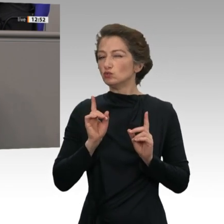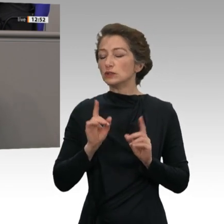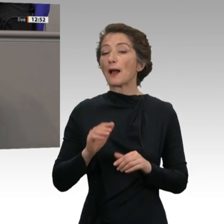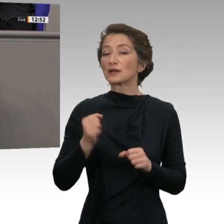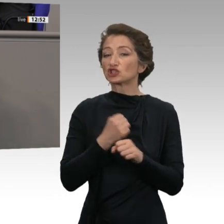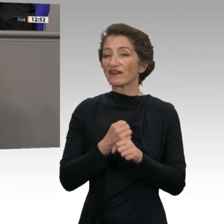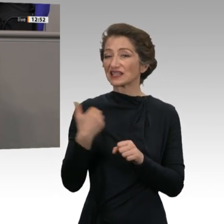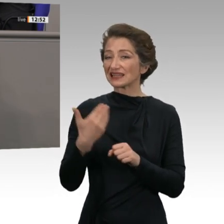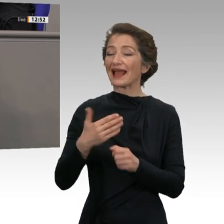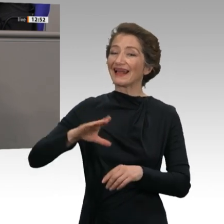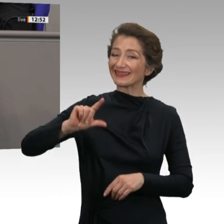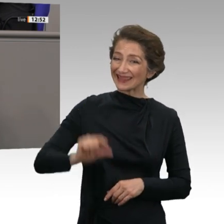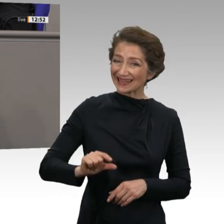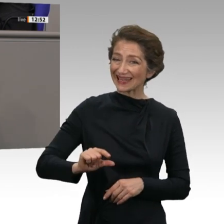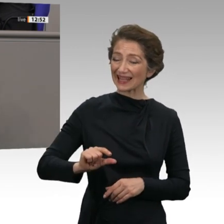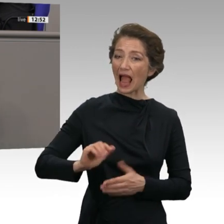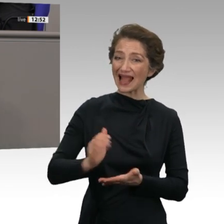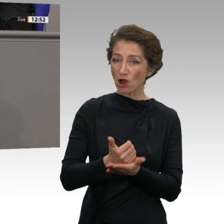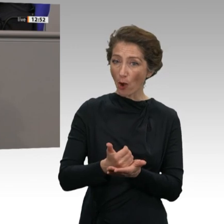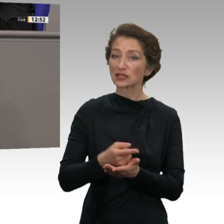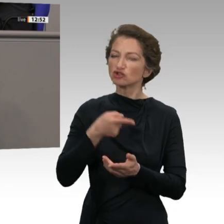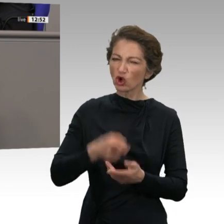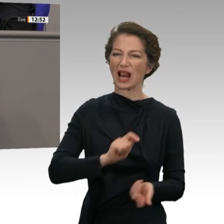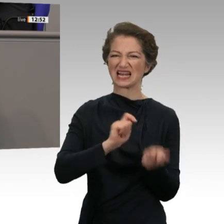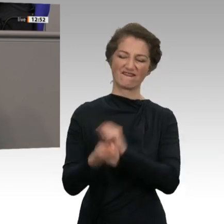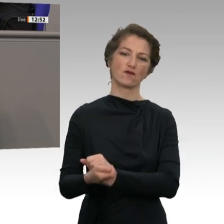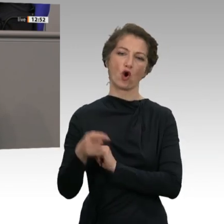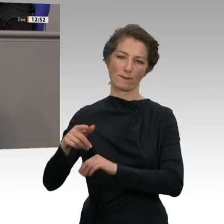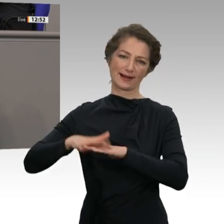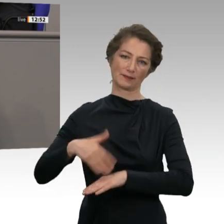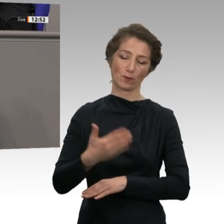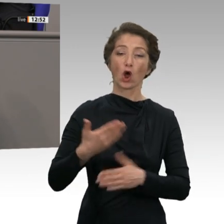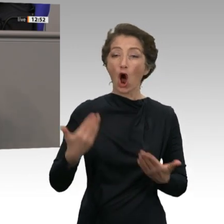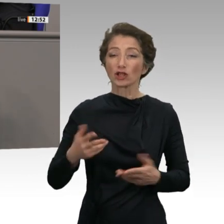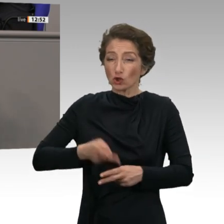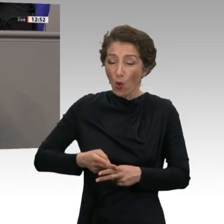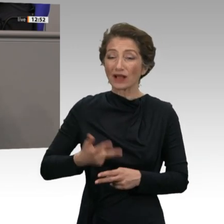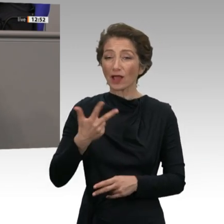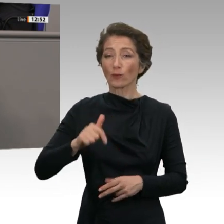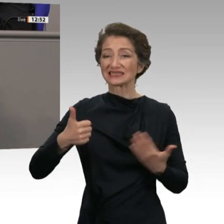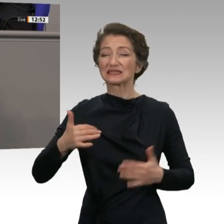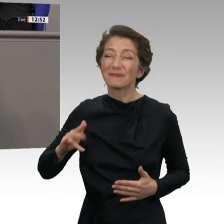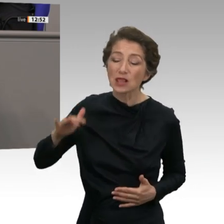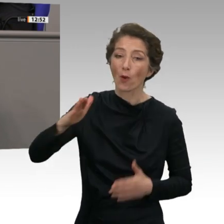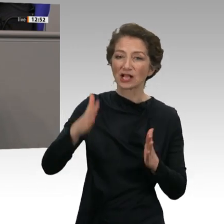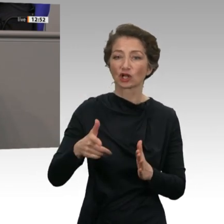Einkommen reformiert fortgeführt werden. Noch heute erhalten 3,6 Millionen Menschen, überwiegend Frauen, diesen guten